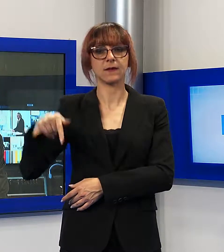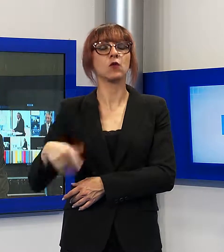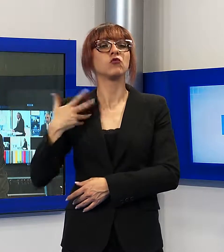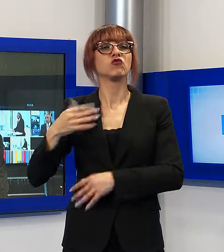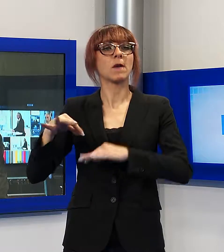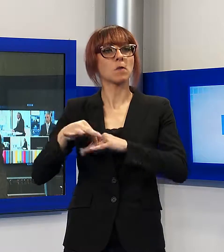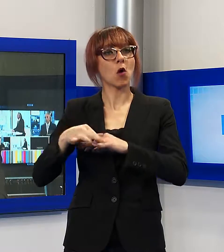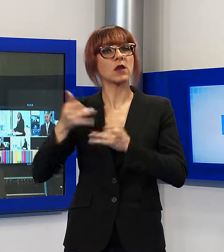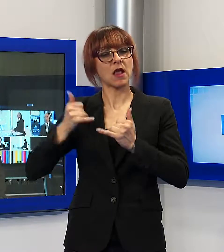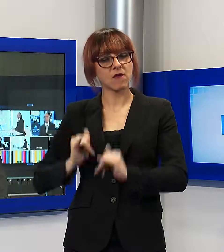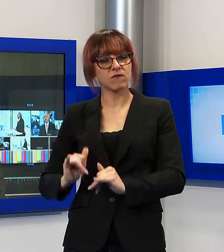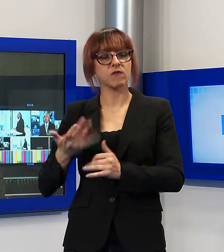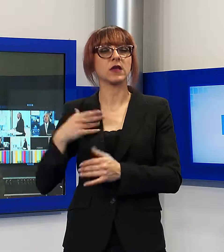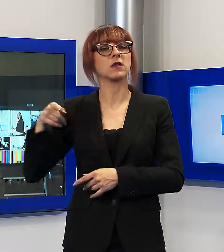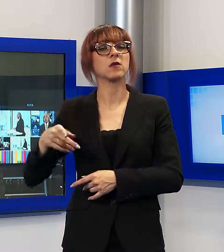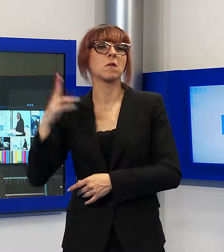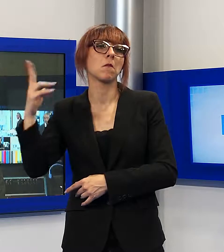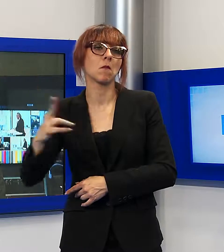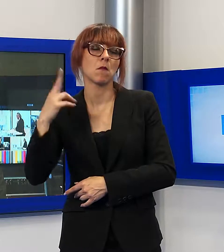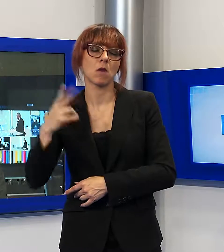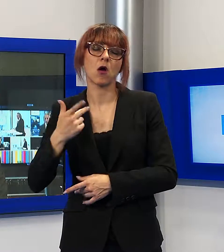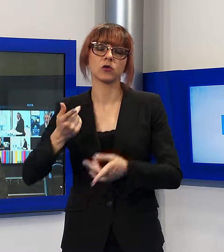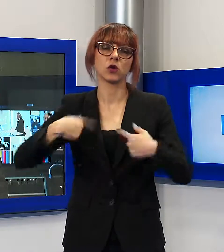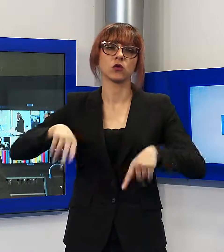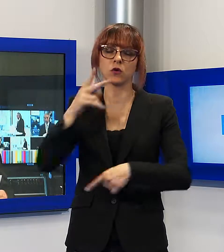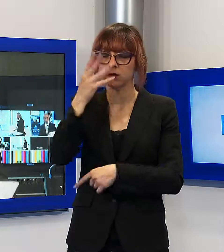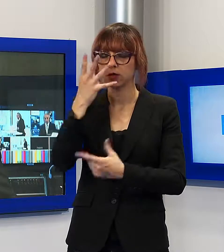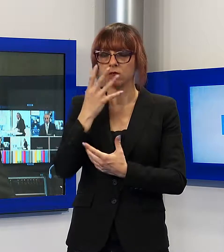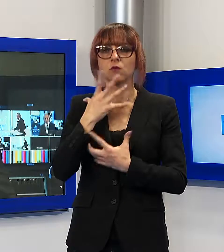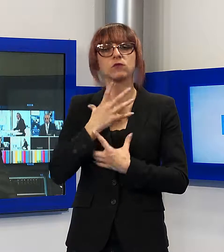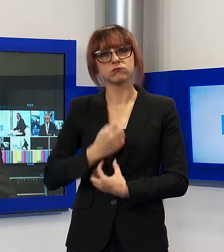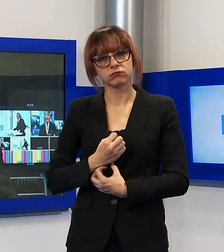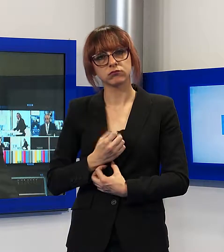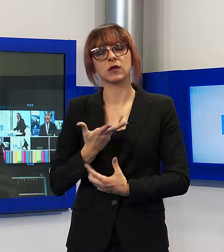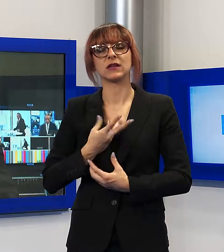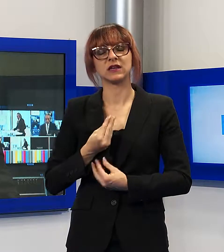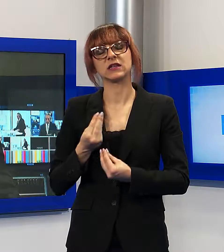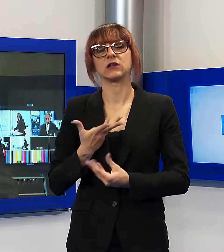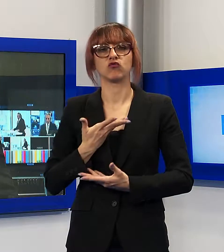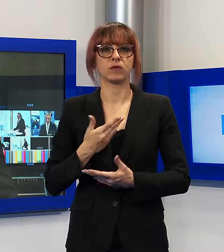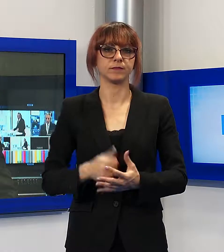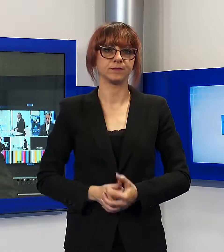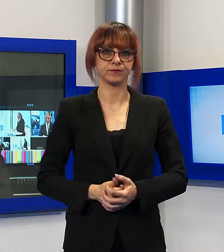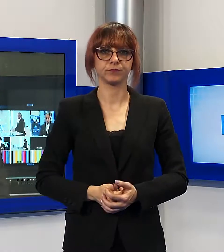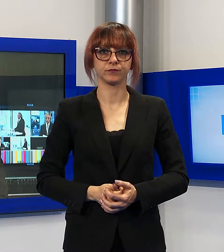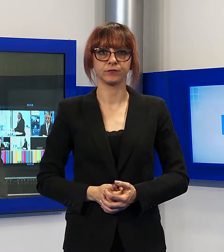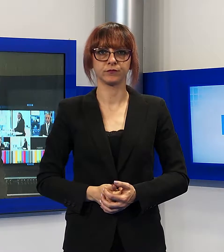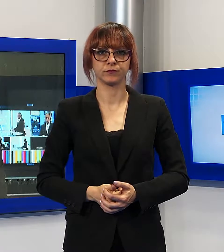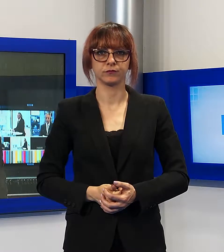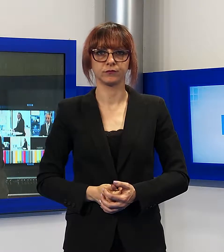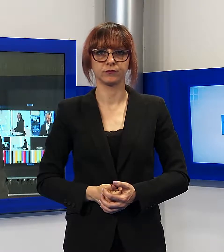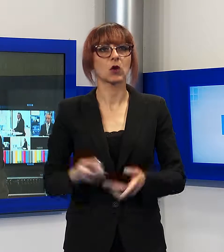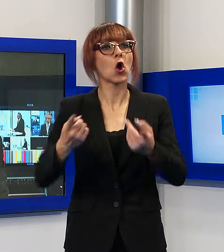alla famiglia Torre naturalmente vanno le più sentite condoglianze di tutta la Noi TV. La conferenza zonale per l'istruzione